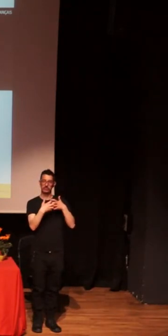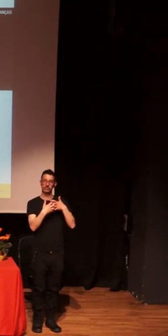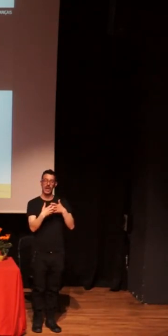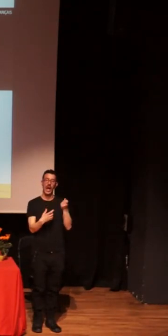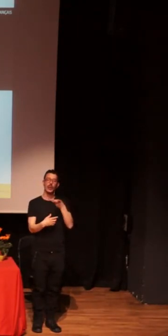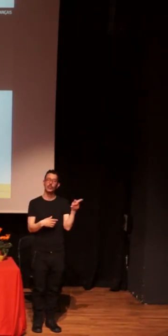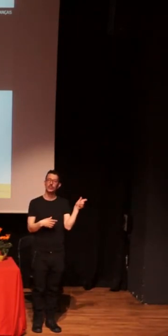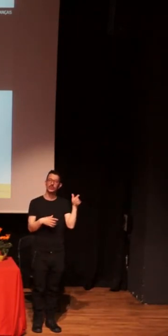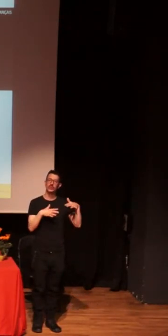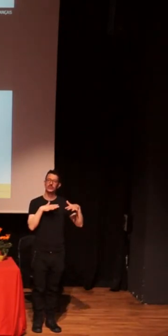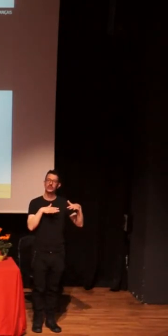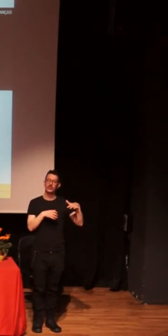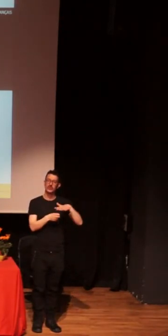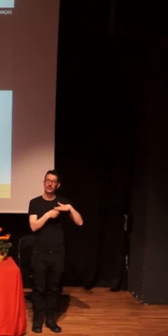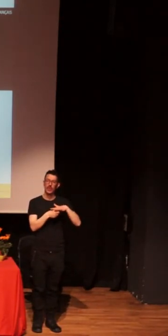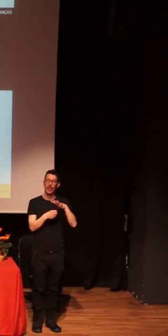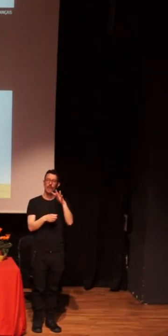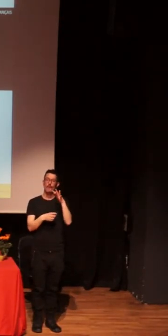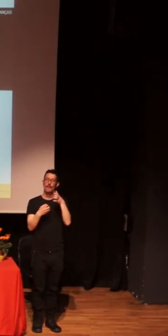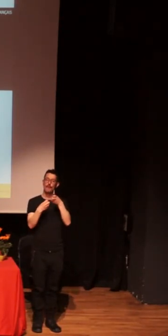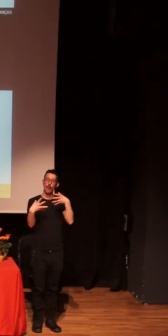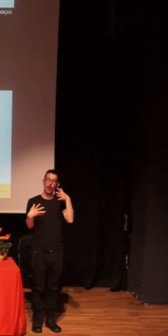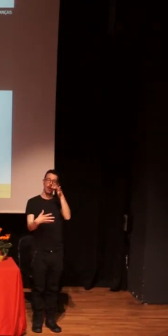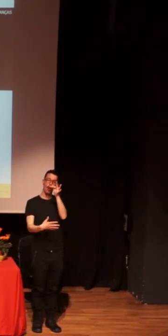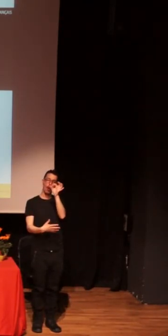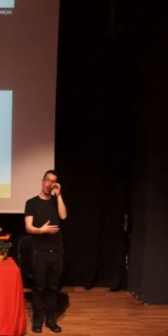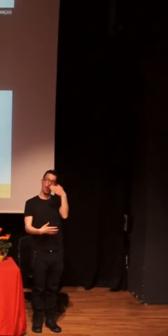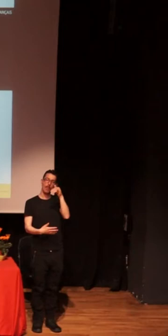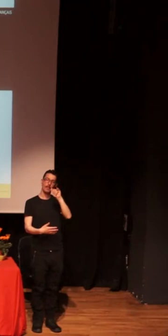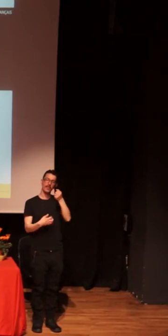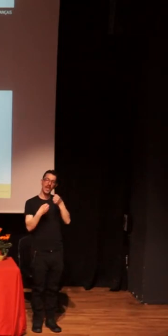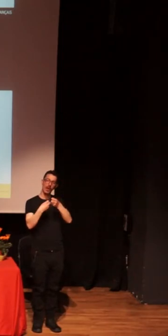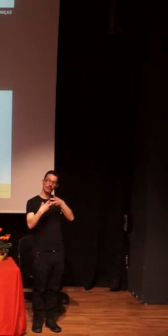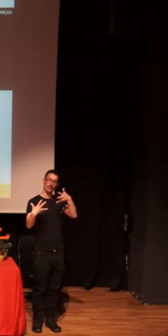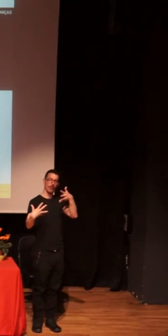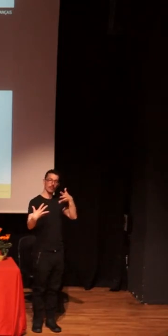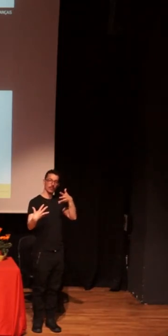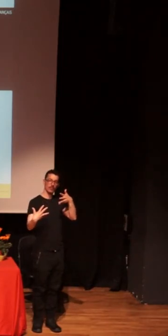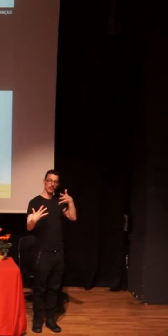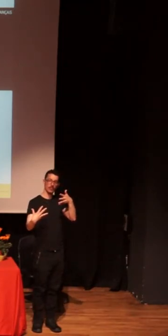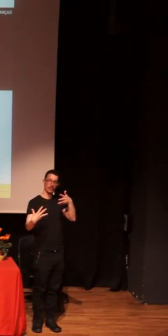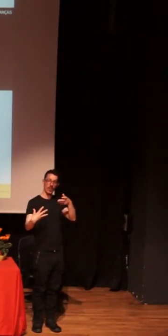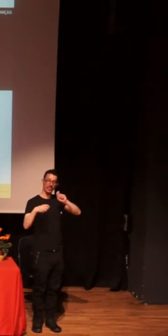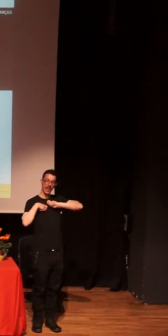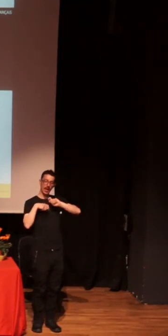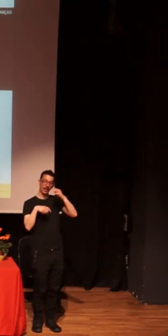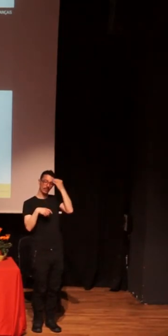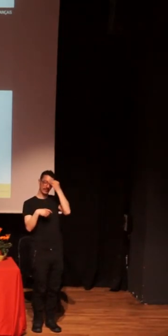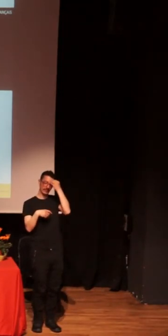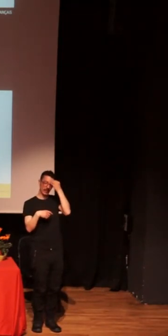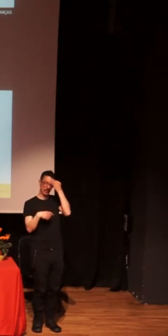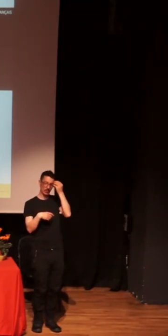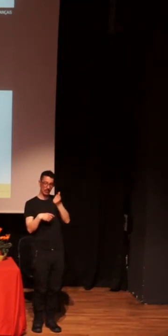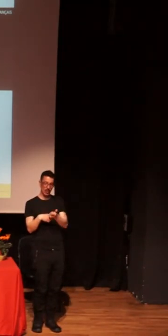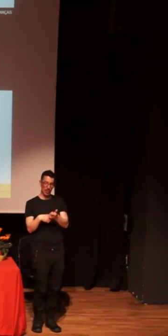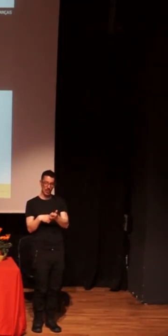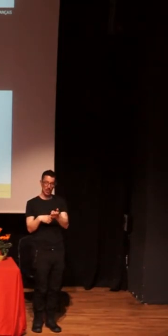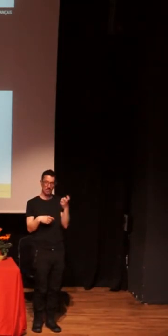manera este sufijo fobia parece que nos diera a pensar que estamos ante un miedo